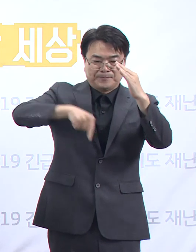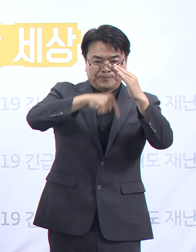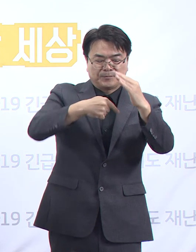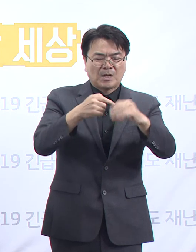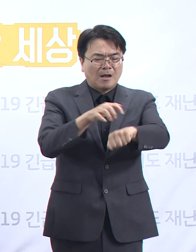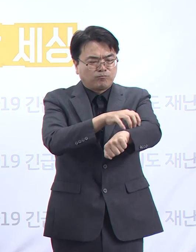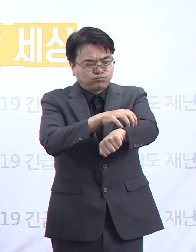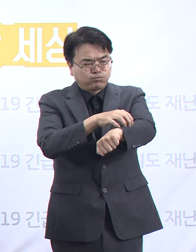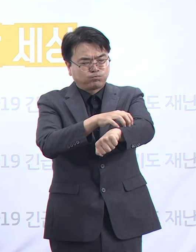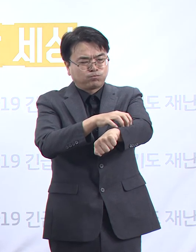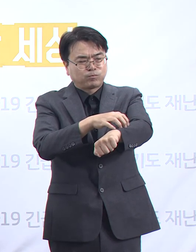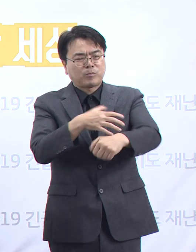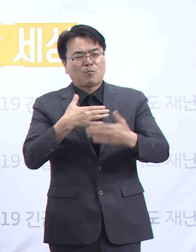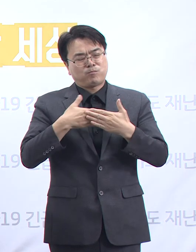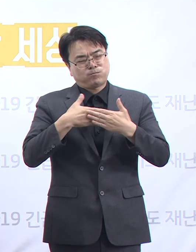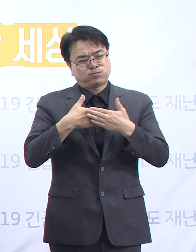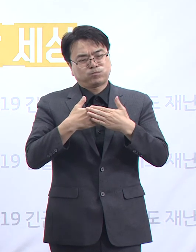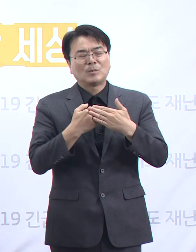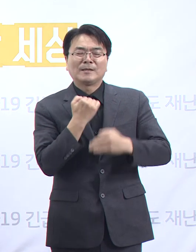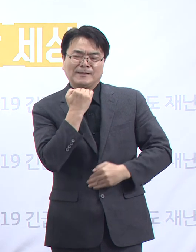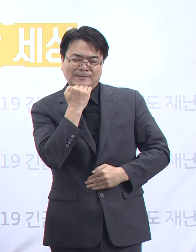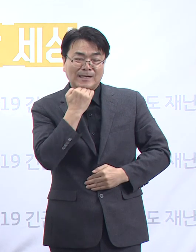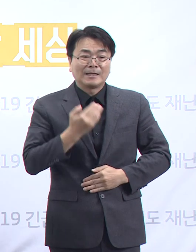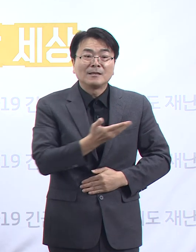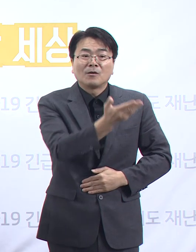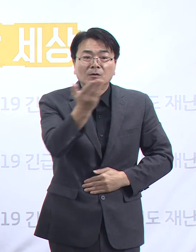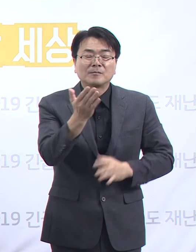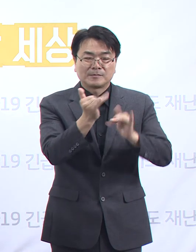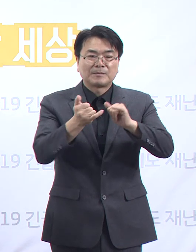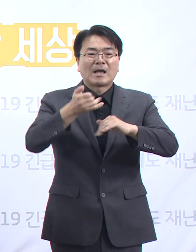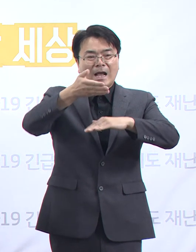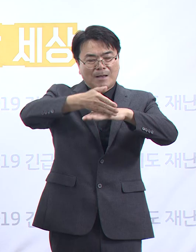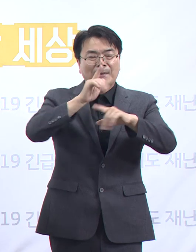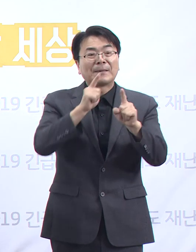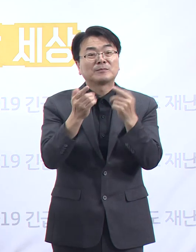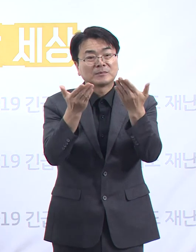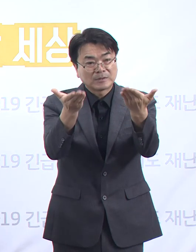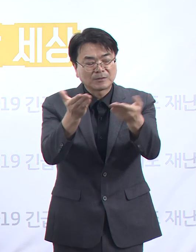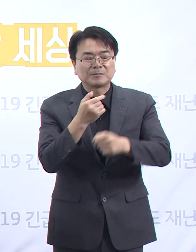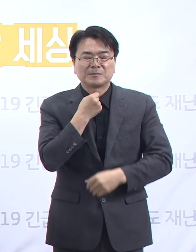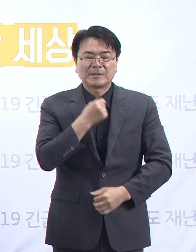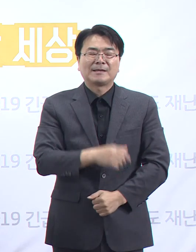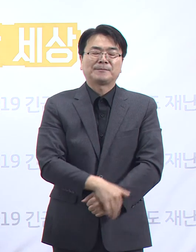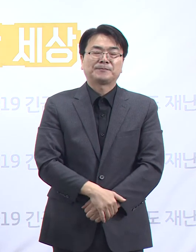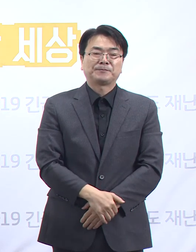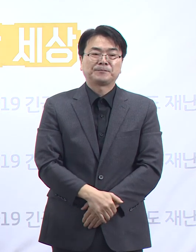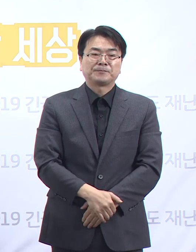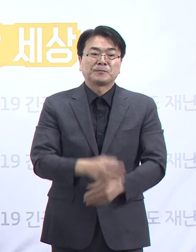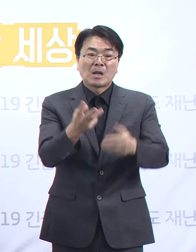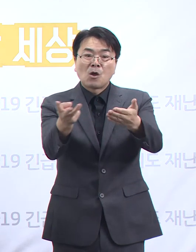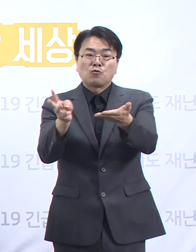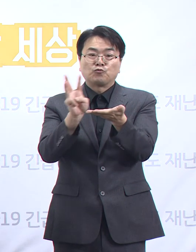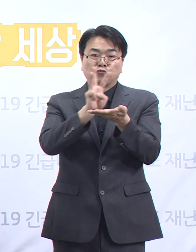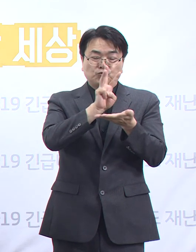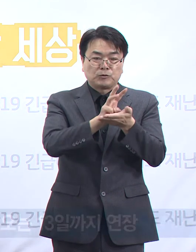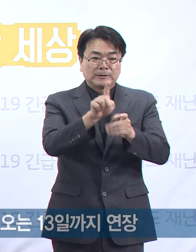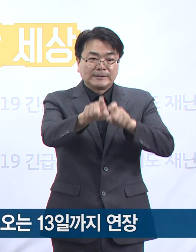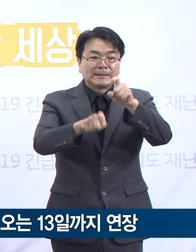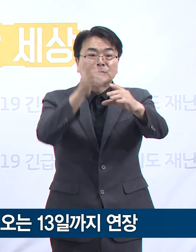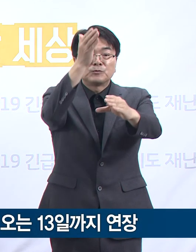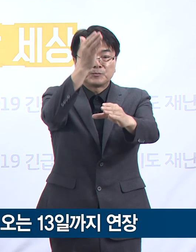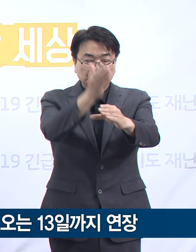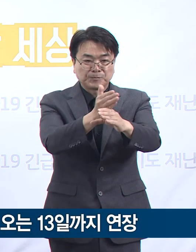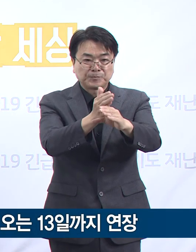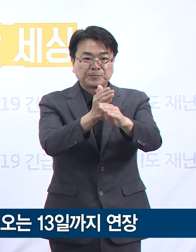불안의 감수함을 기다려주셨던 도민들께도 감사의 말씀을 전합니다. 수도권에 시행된 사회적 거리